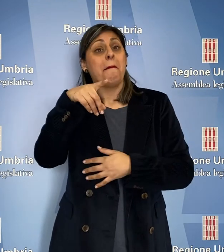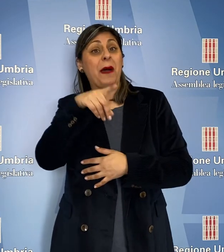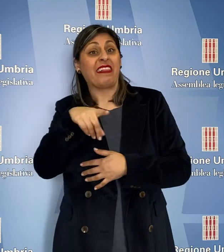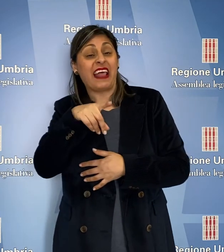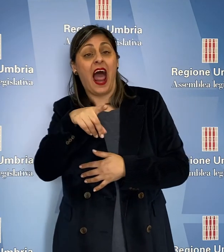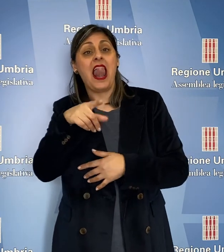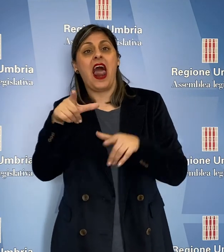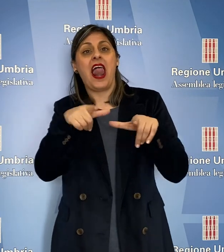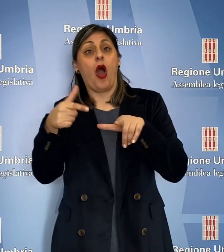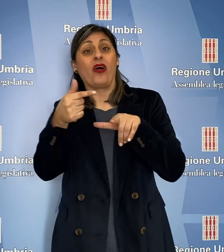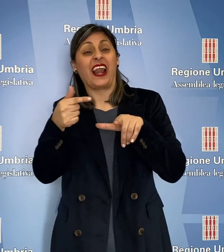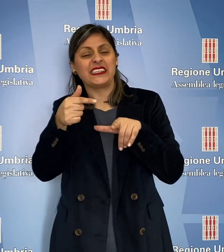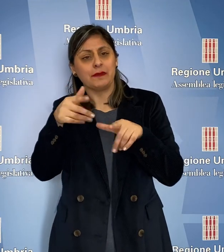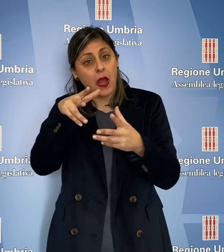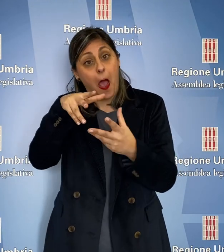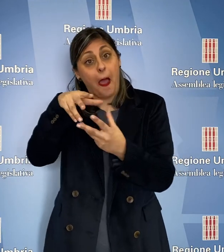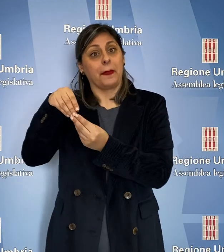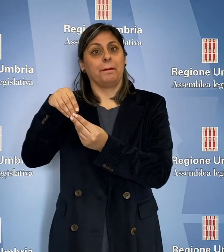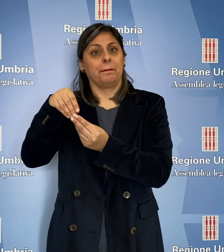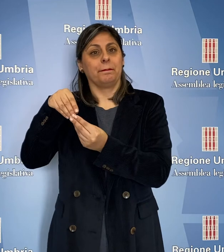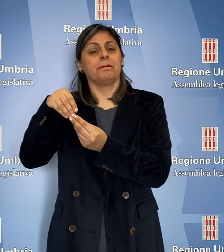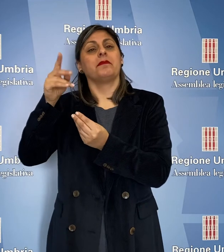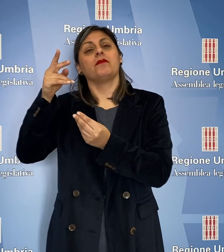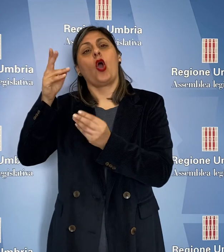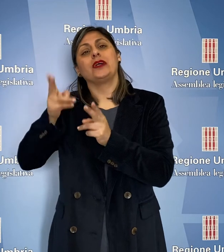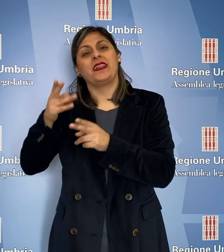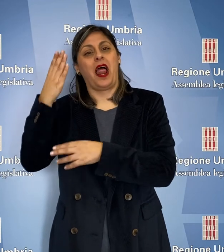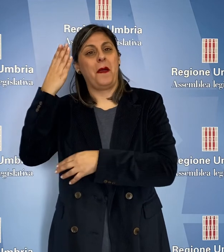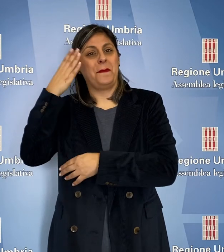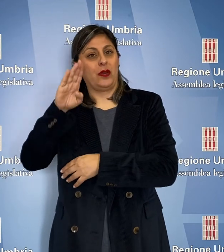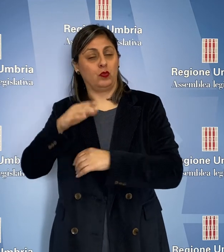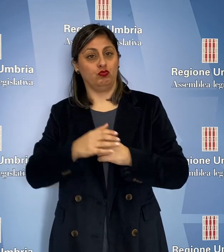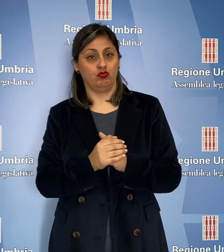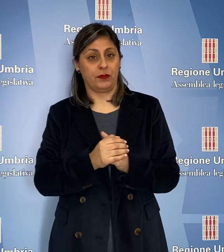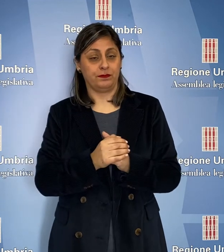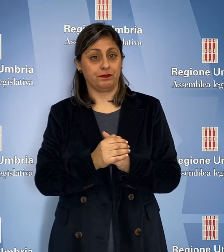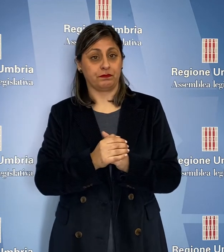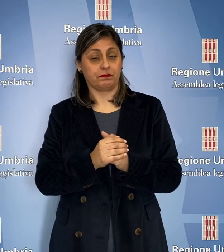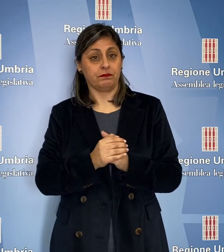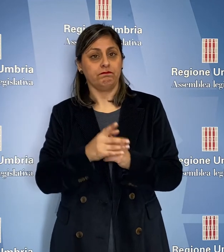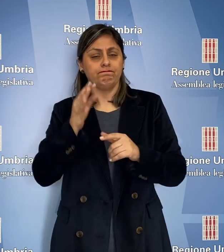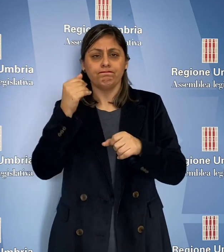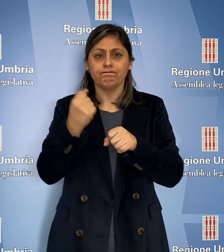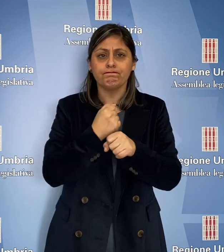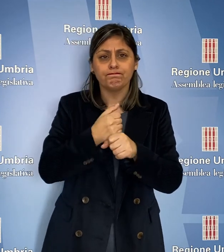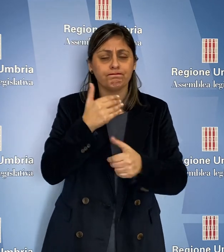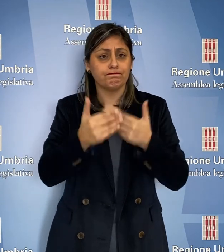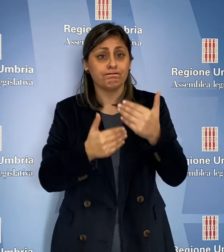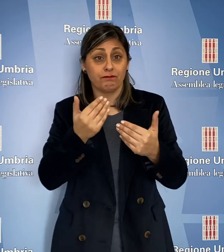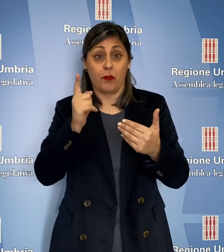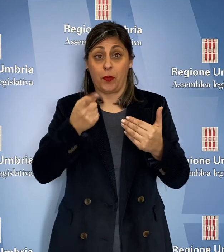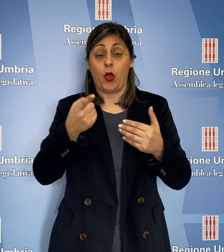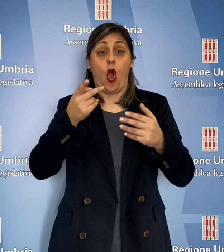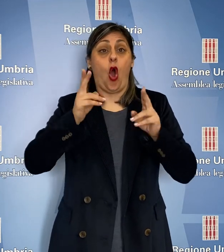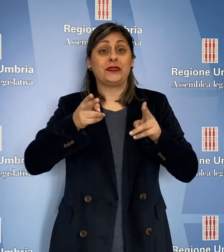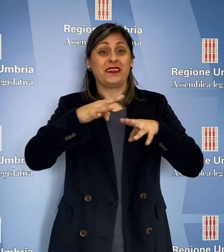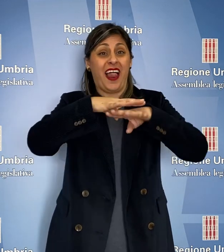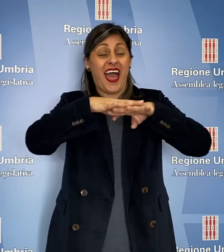Pantalla e del Trasimeno e l'azienda ospedaliera di Perugia. Ad operare per l'integrazione della rete ospedaliera con il